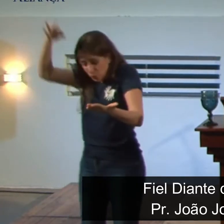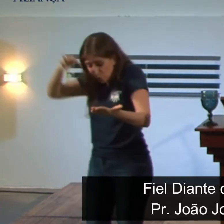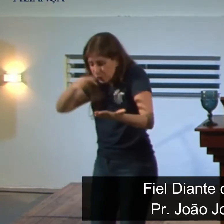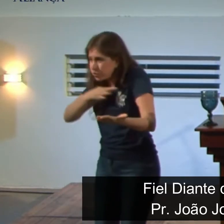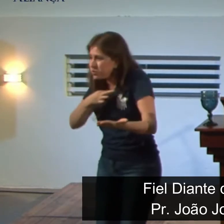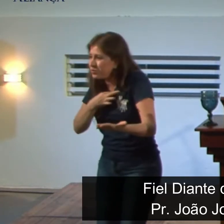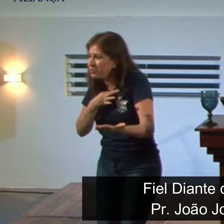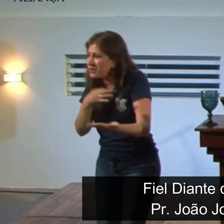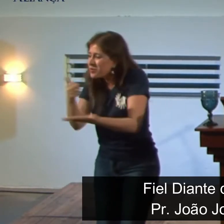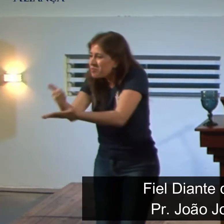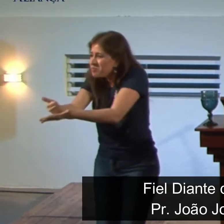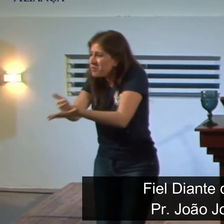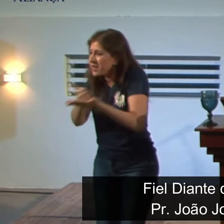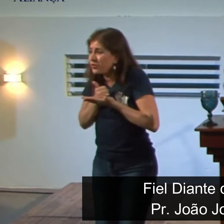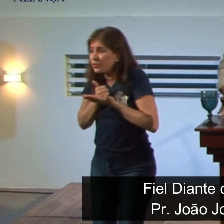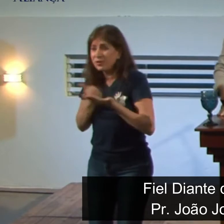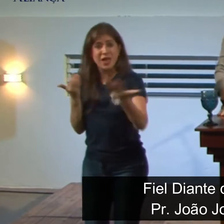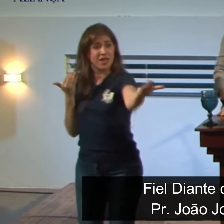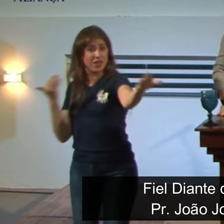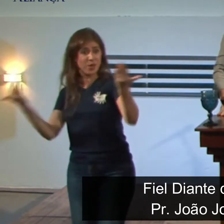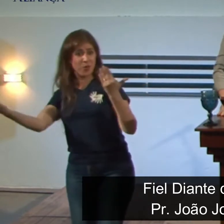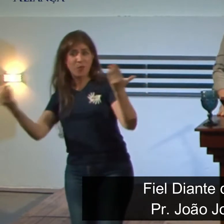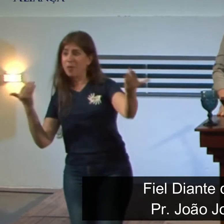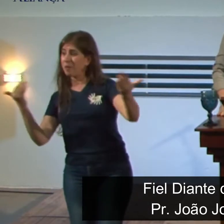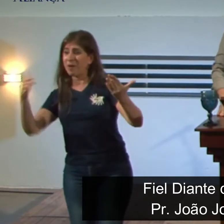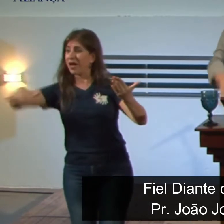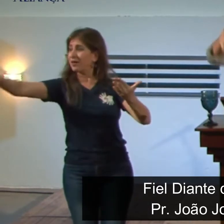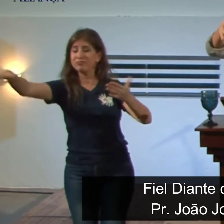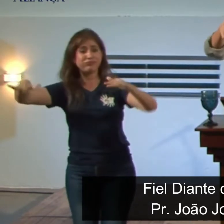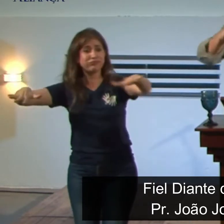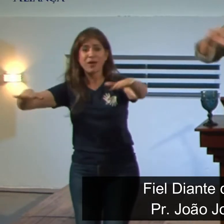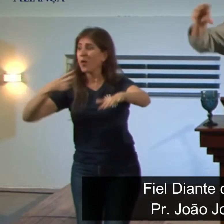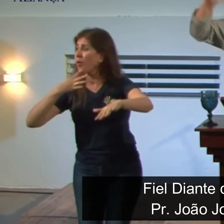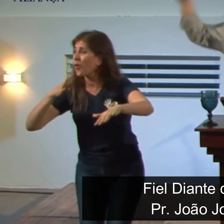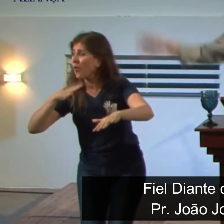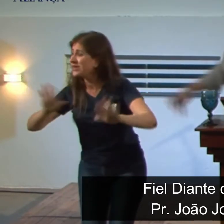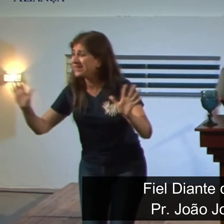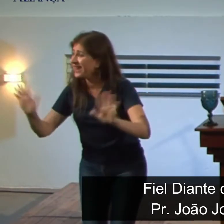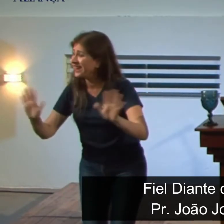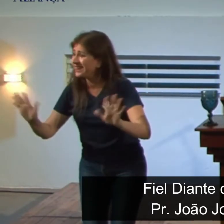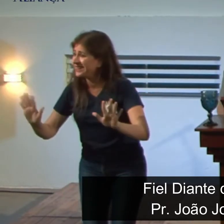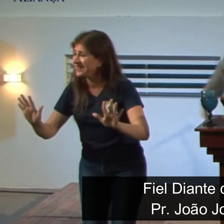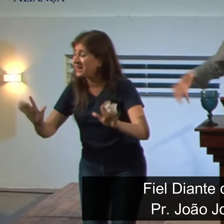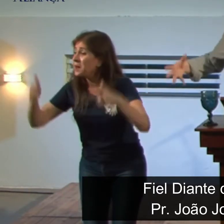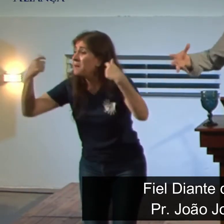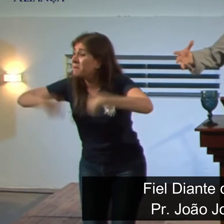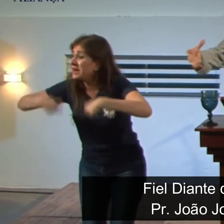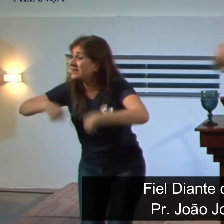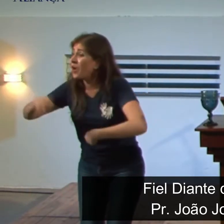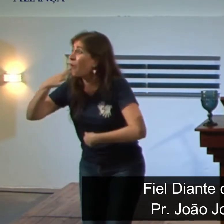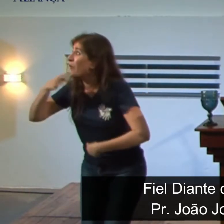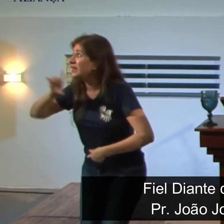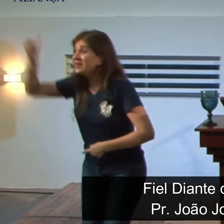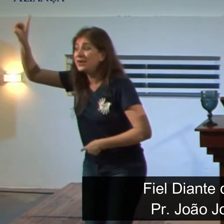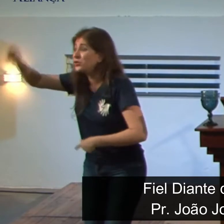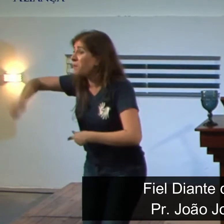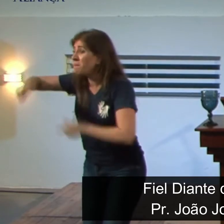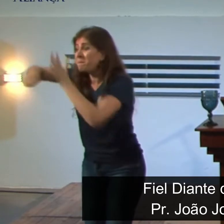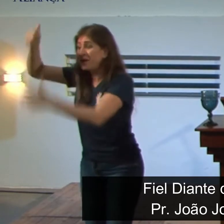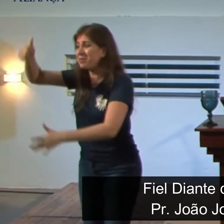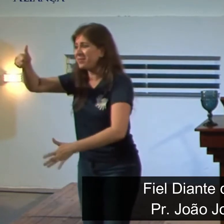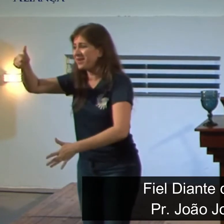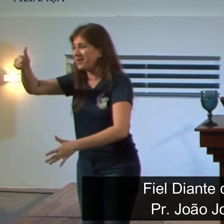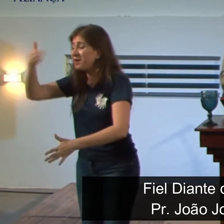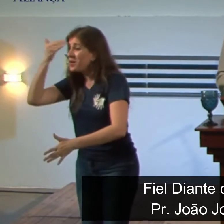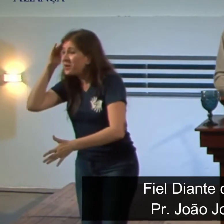discernir o que os outros não têm a capacidade de discernir. Ou seja, a pessoa que não conhece a Deus, ele pode conhecer muita coisa, mas ele não